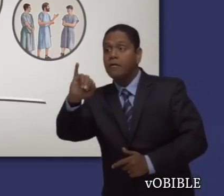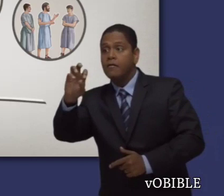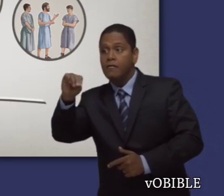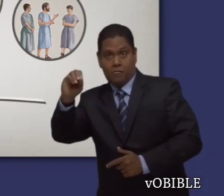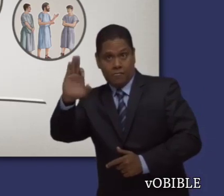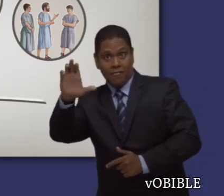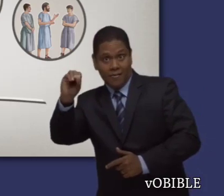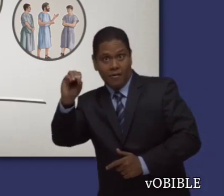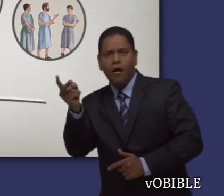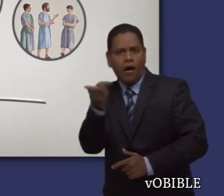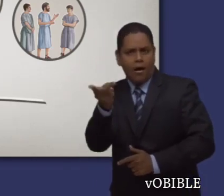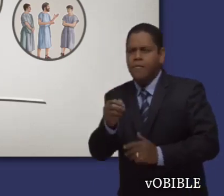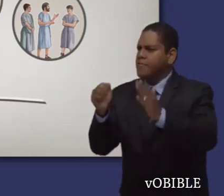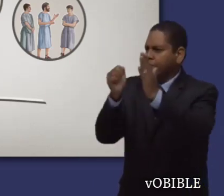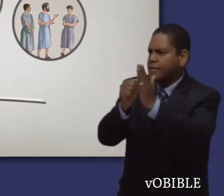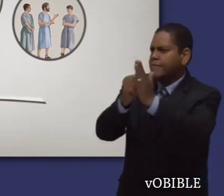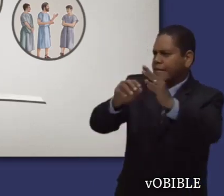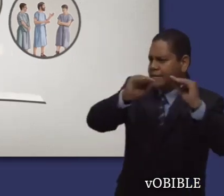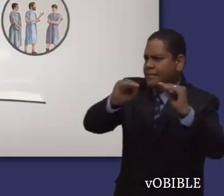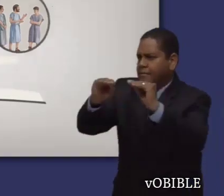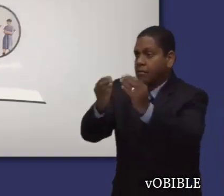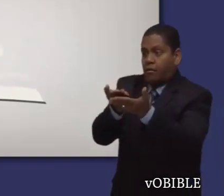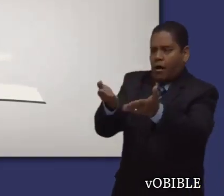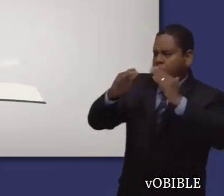mientras seguimos centrados en el reino de Dios.